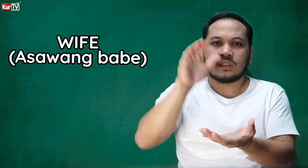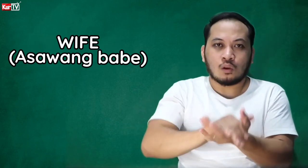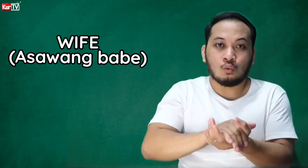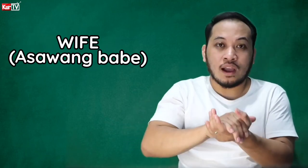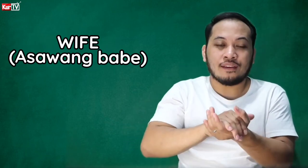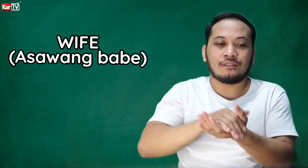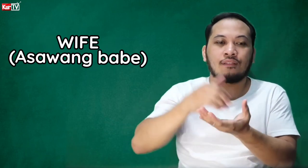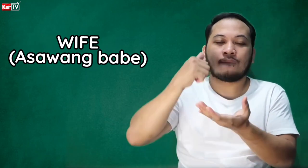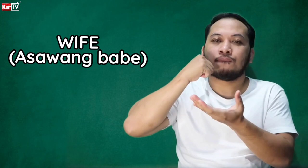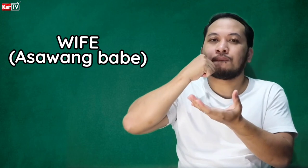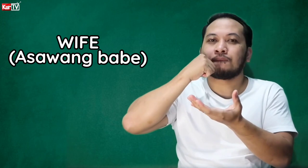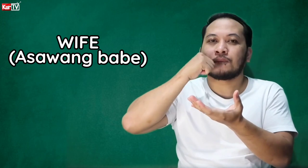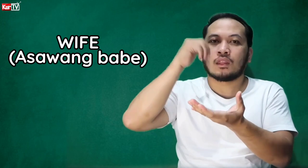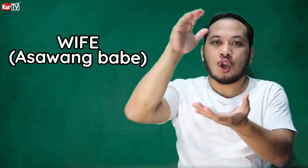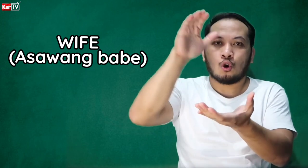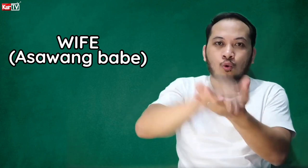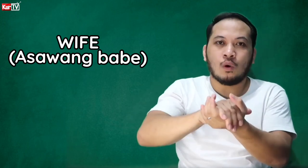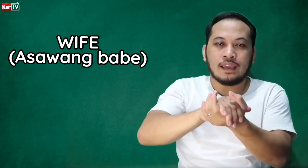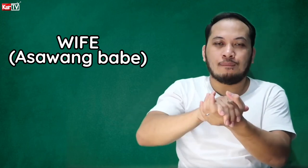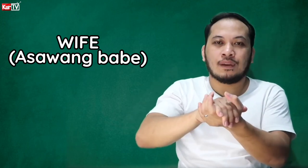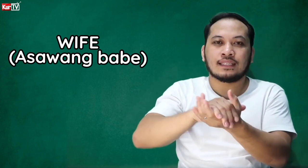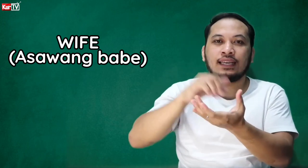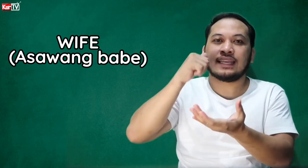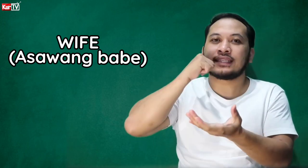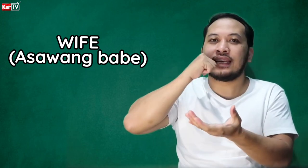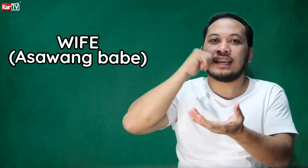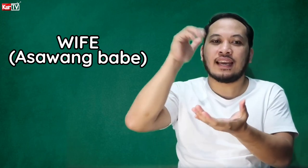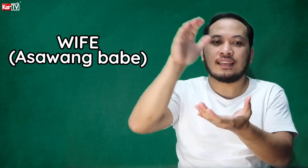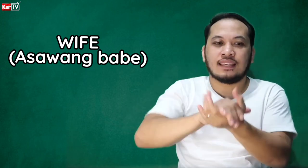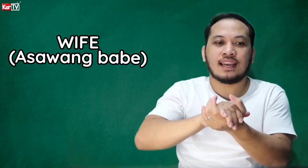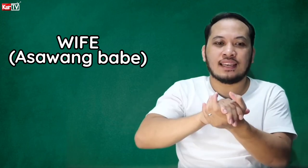Wife. Wife. Kasi kinasal na yan. Ayan.